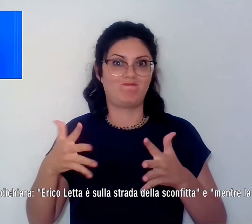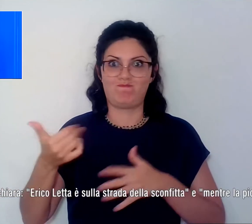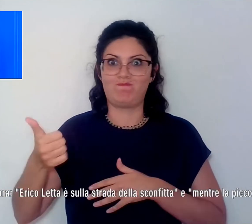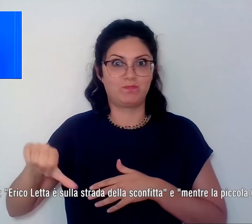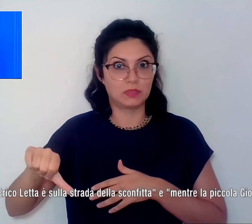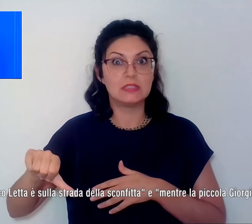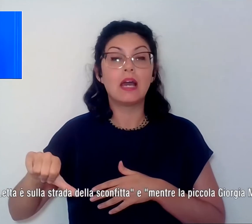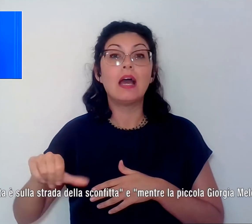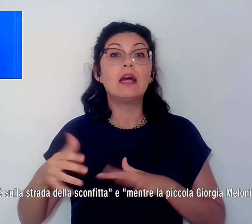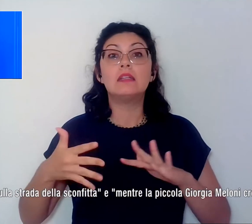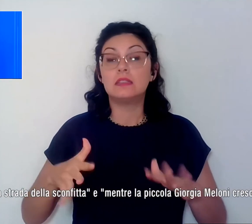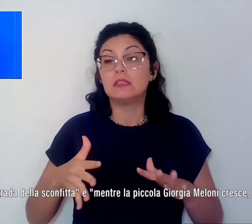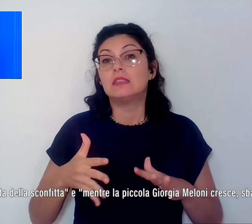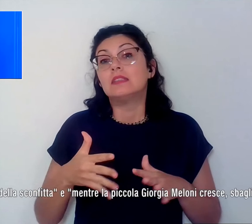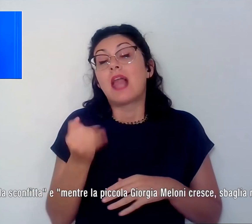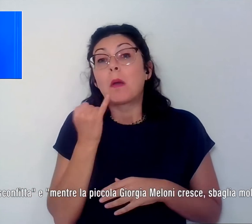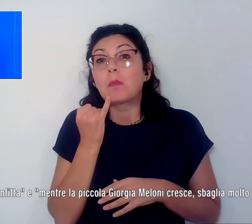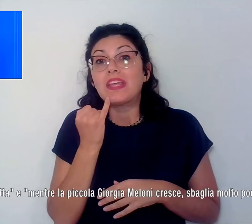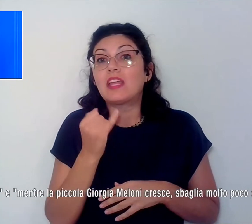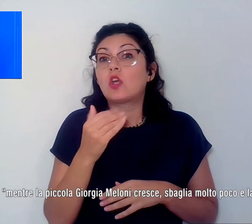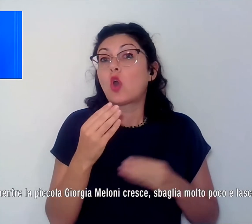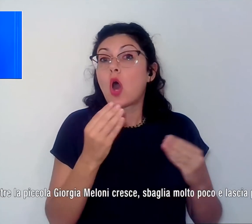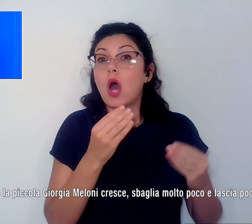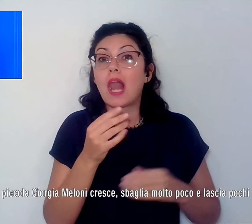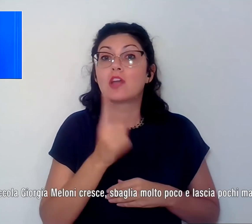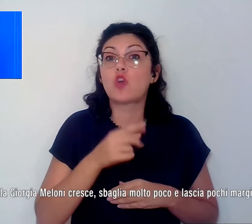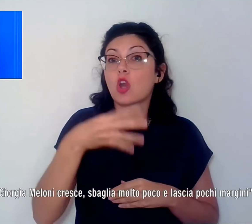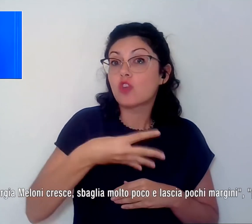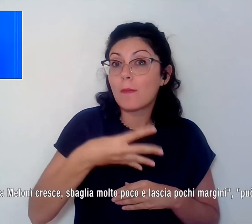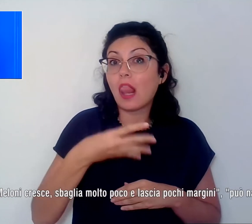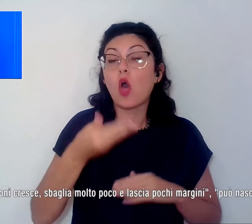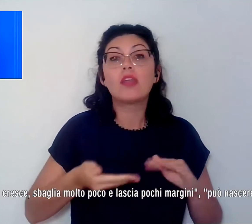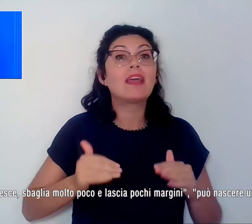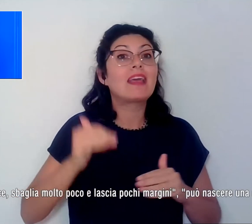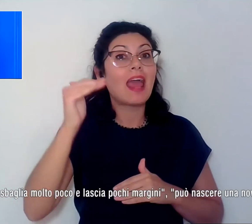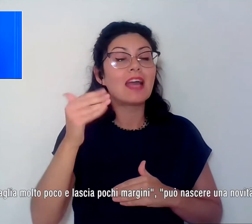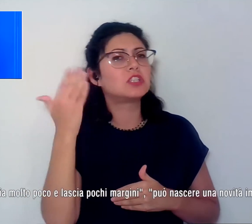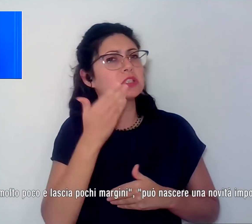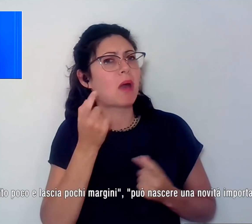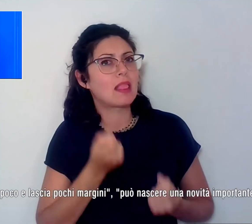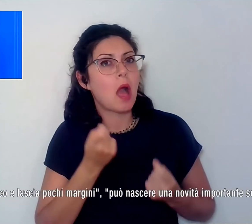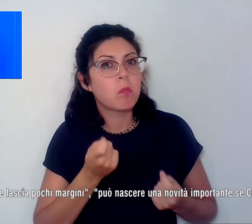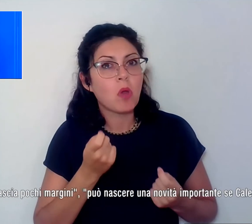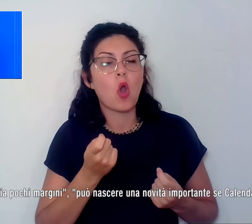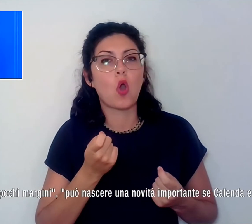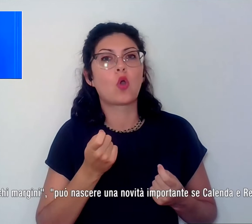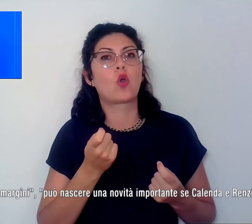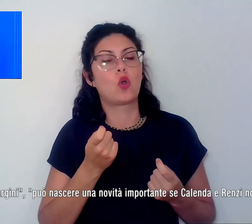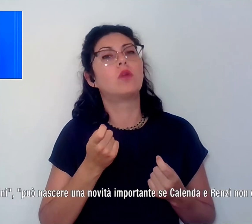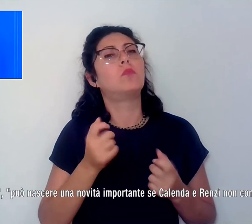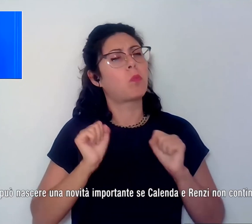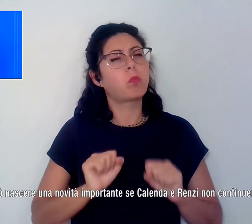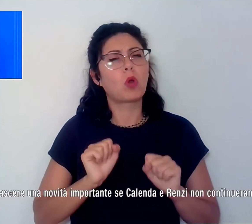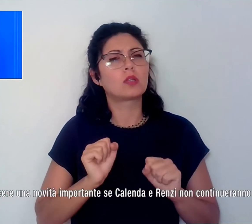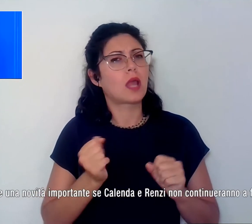mentre la piccola Giorgia Meloni cresce, sbaglia molto poco e lascia pochi margini. Può nascere una novità